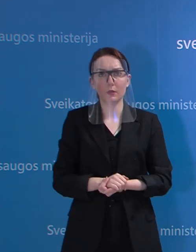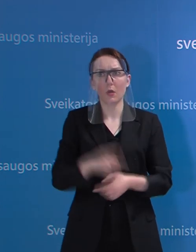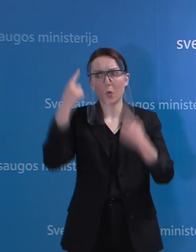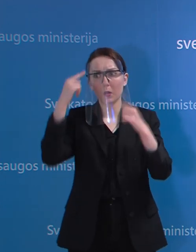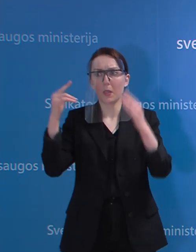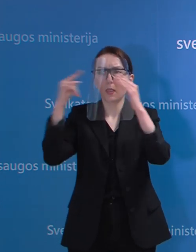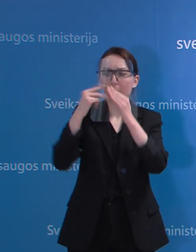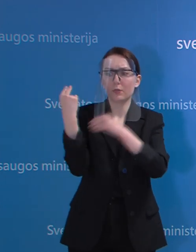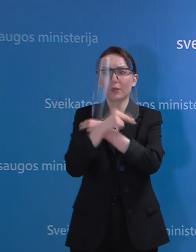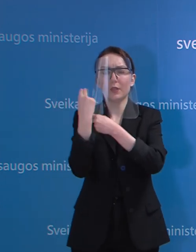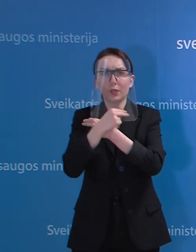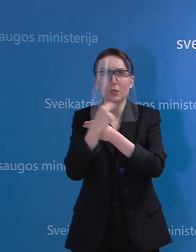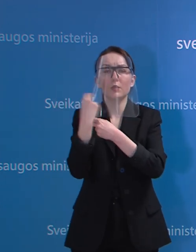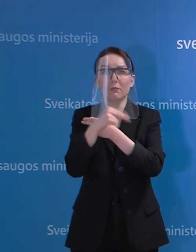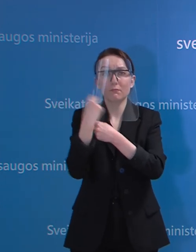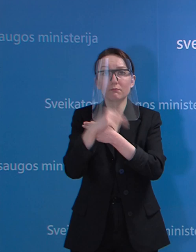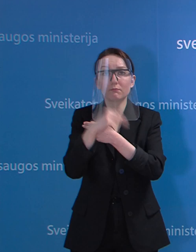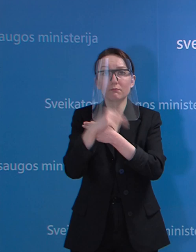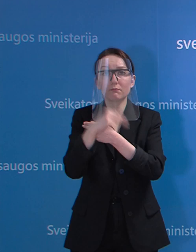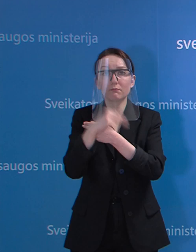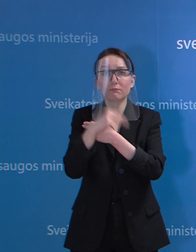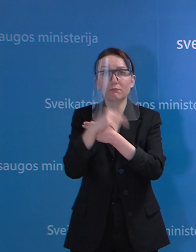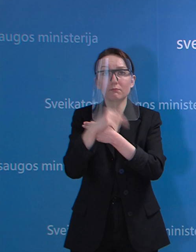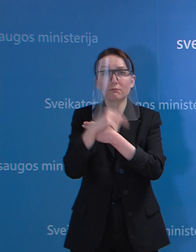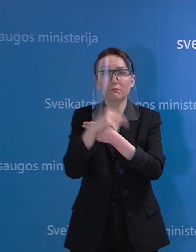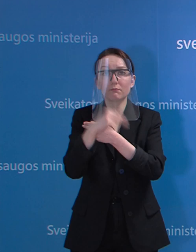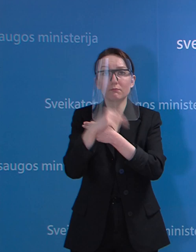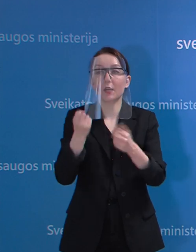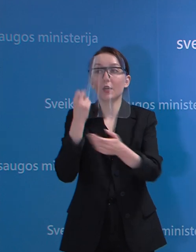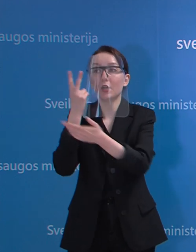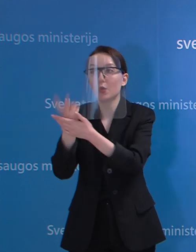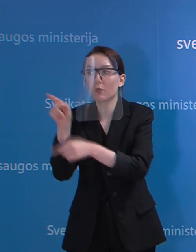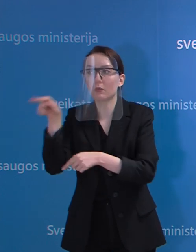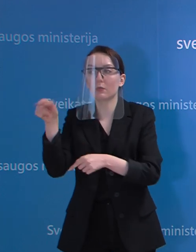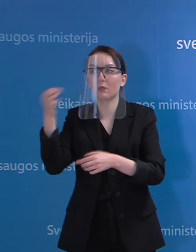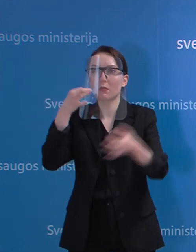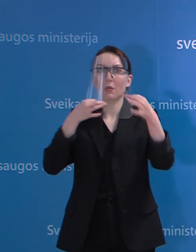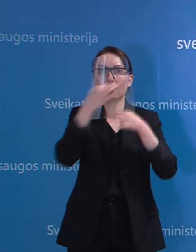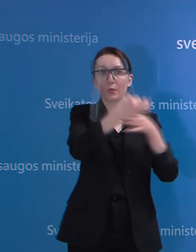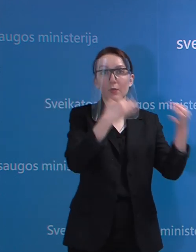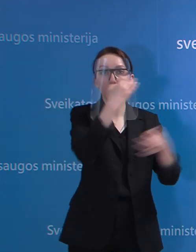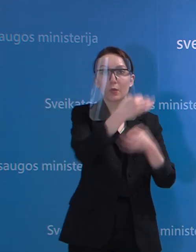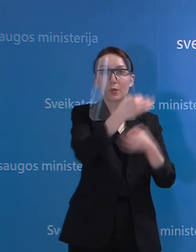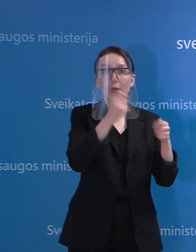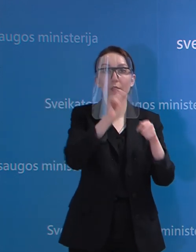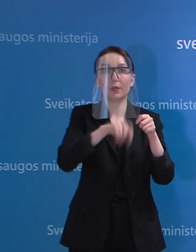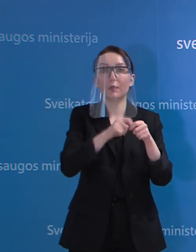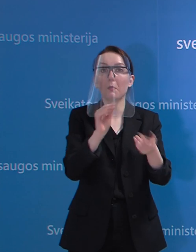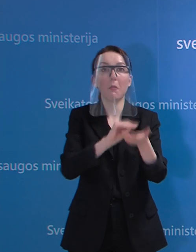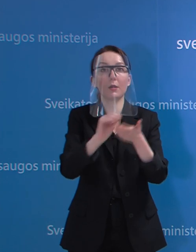besigydantis namuose ir net ligoninėje sako, kad jie nėra tikrinami